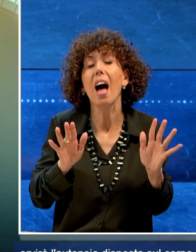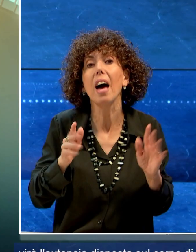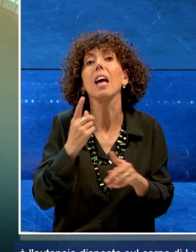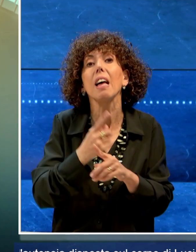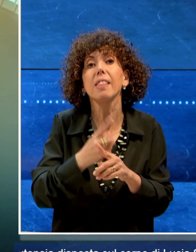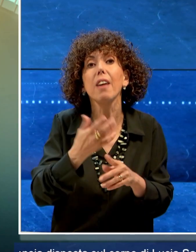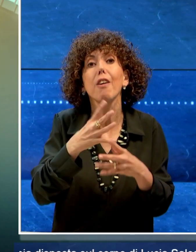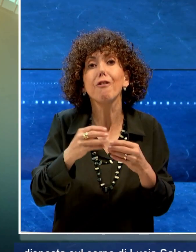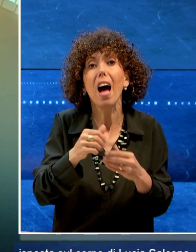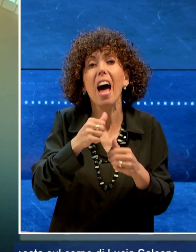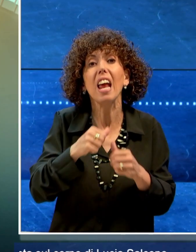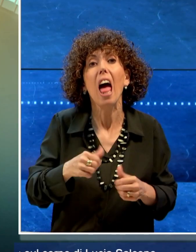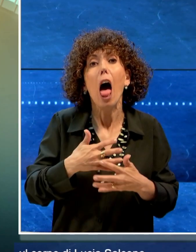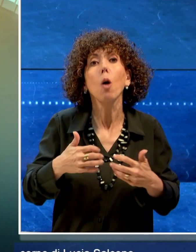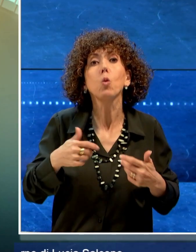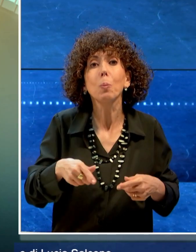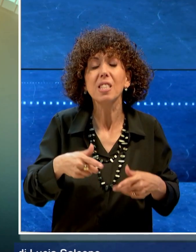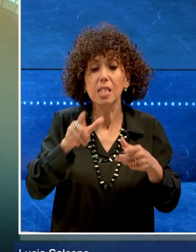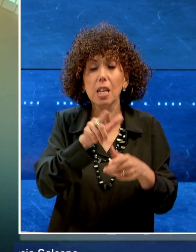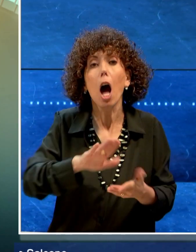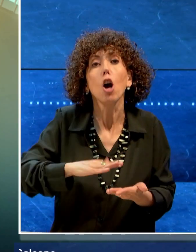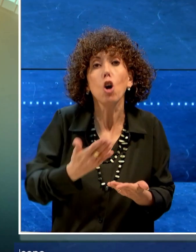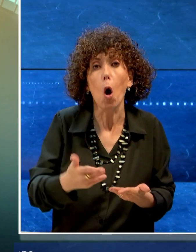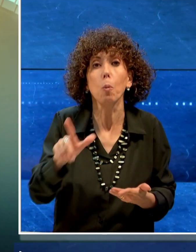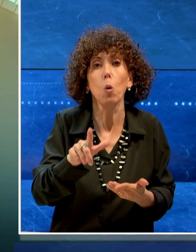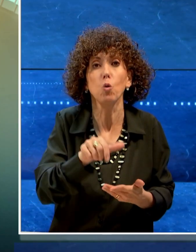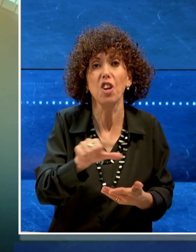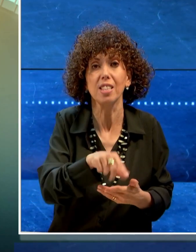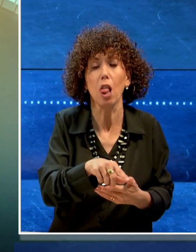'autopsia disposta sul corpo di Lucia Salcone.